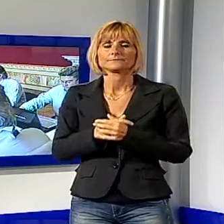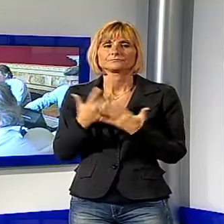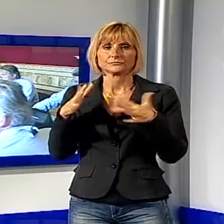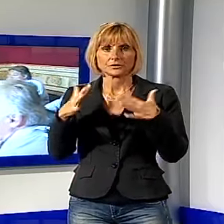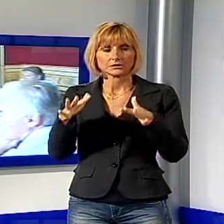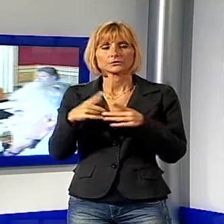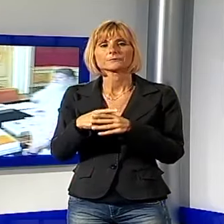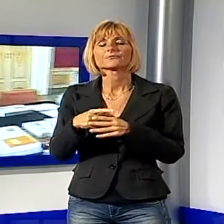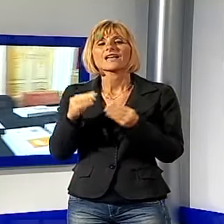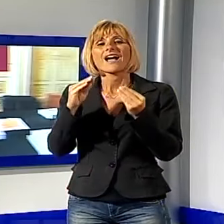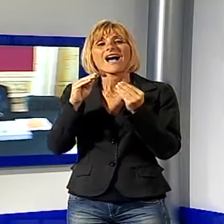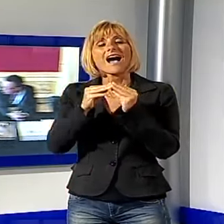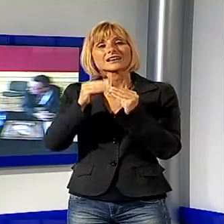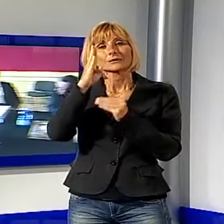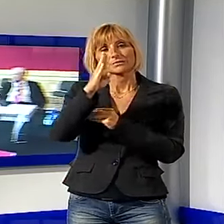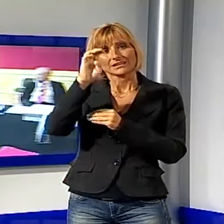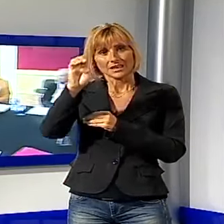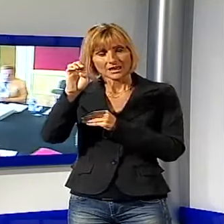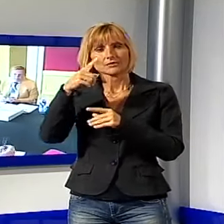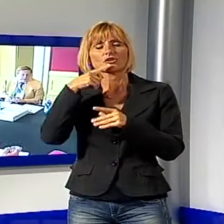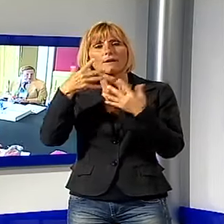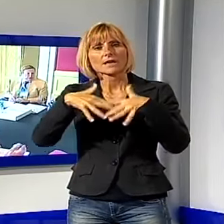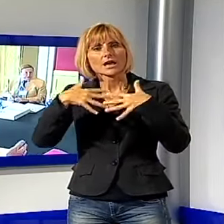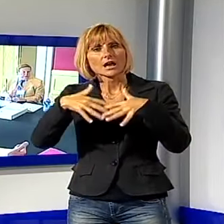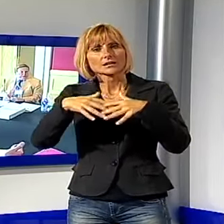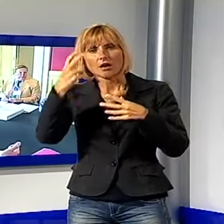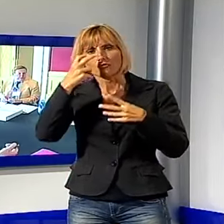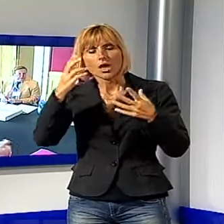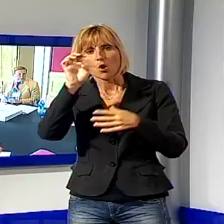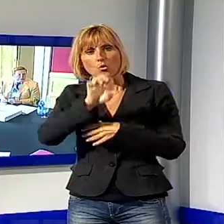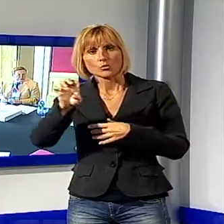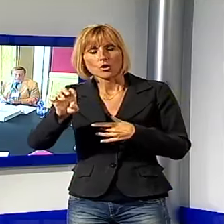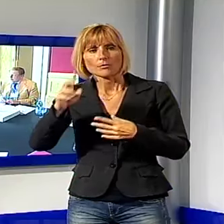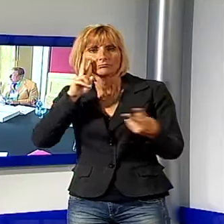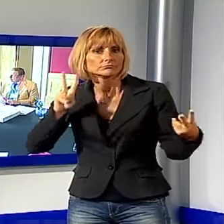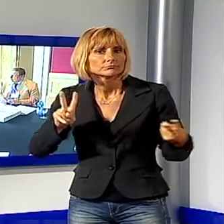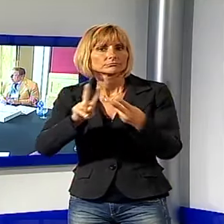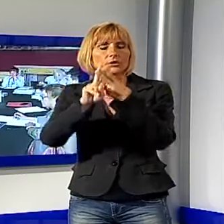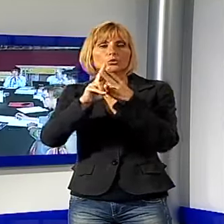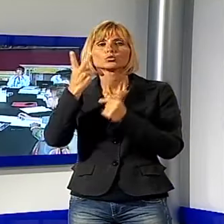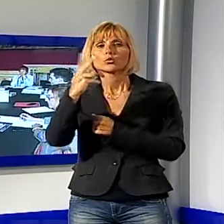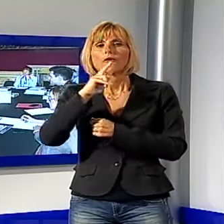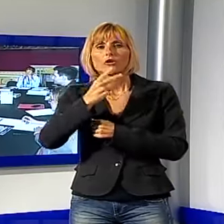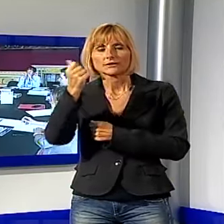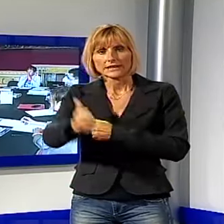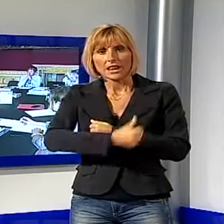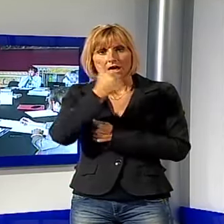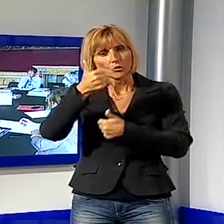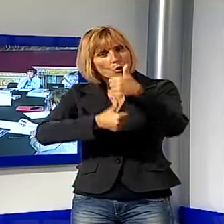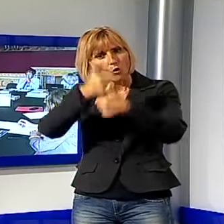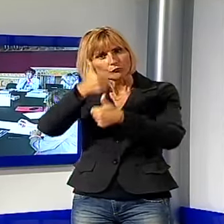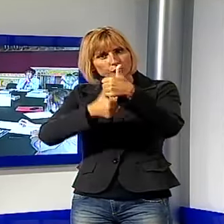'FBE è un organismo formato dagli ordini degli avvocati di tutta Europa, che si riuniscono due volte l'anno per confrontare le singole esperienze